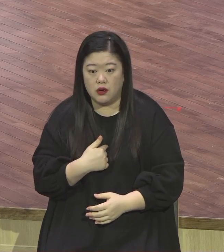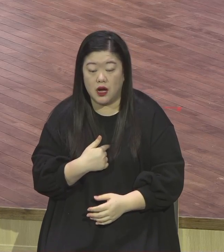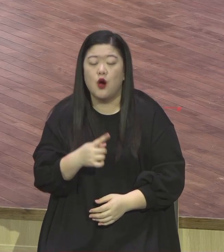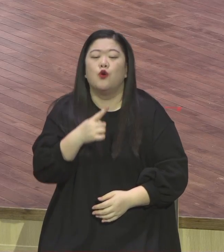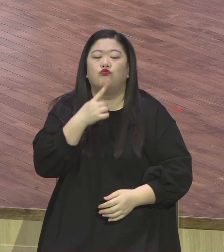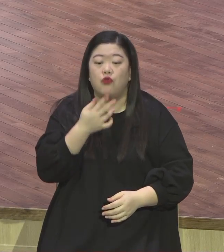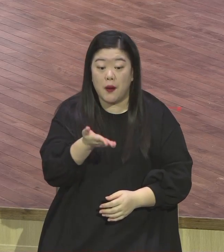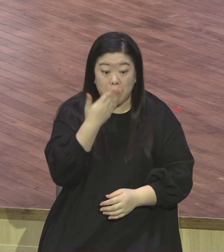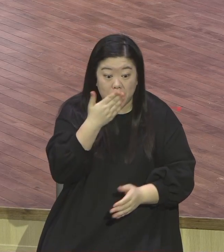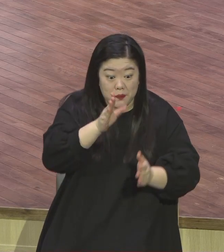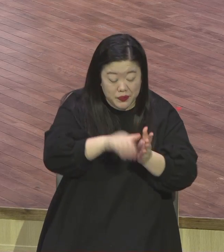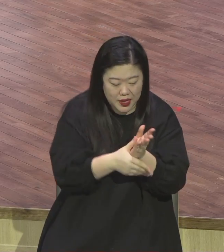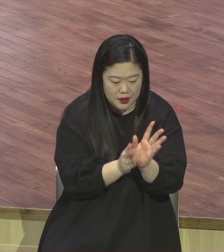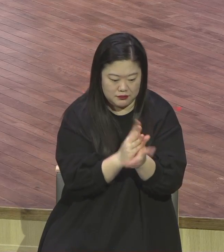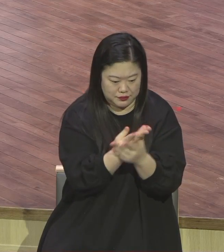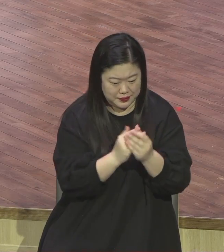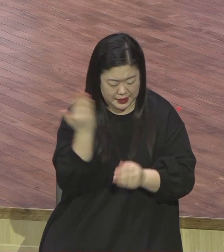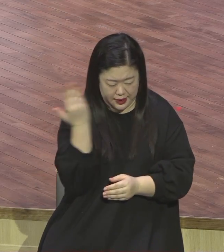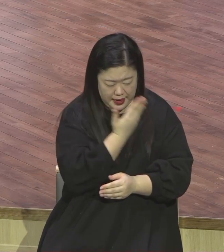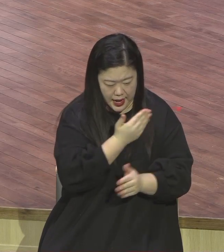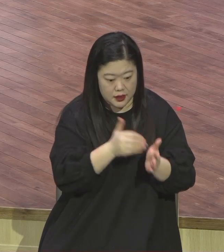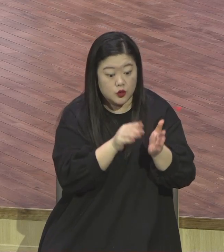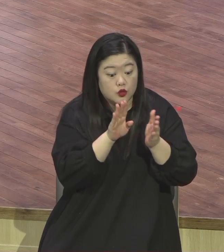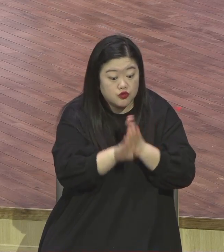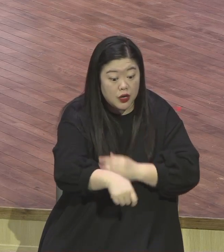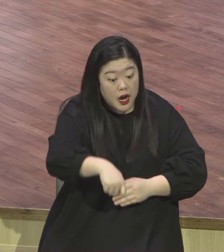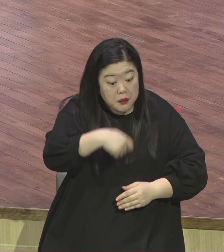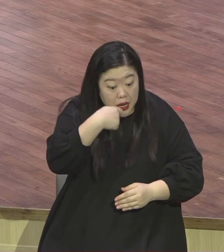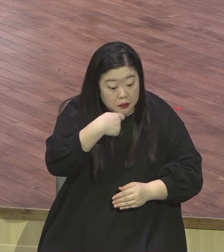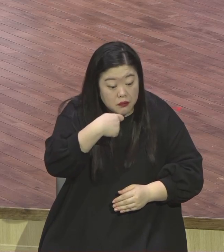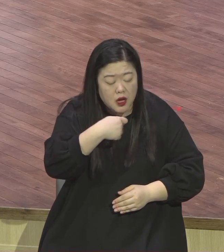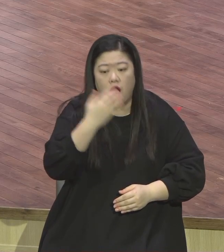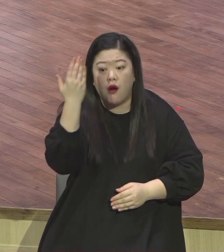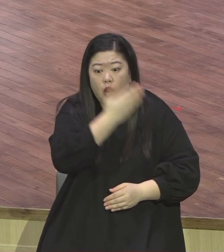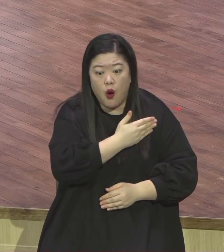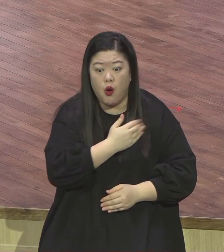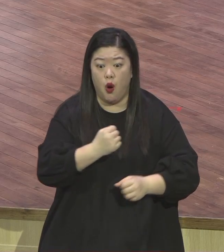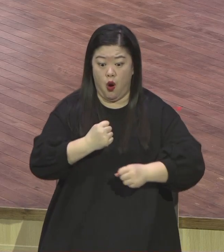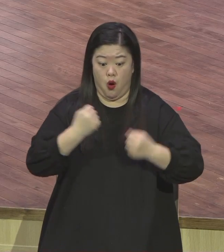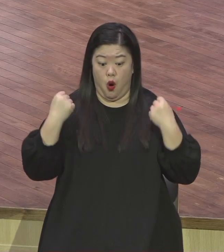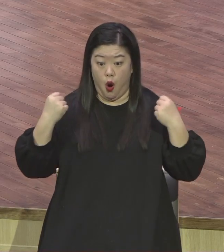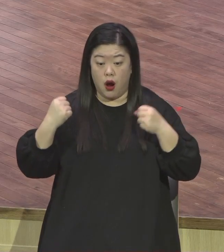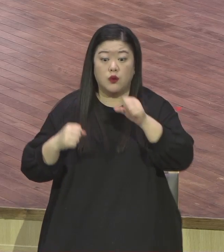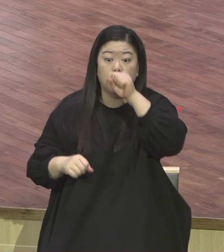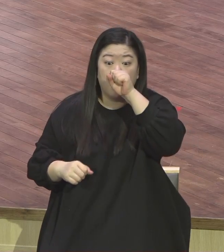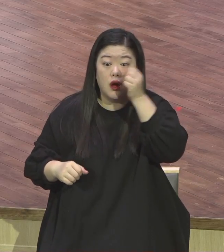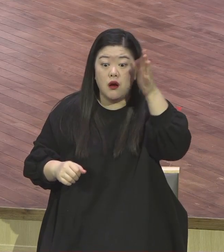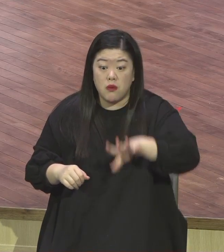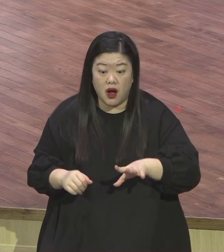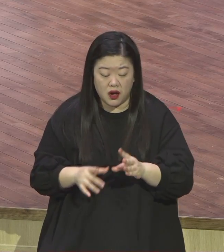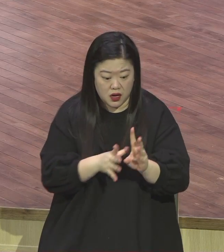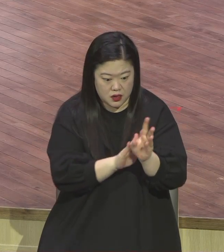그런데 이거를 종교적 규례로까지 전통으로 전통으로